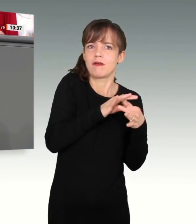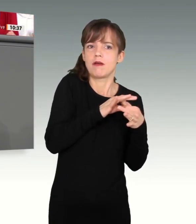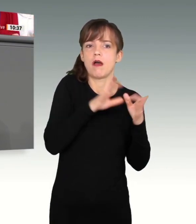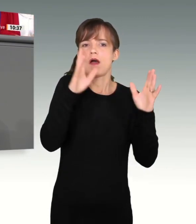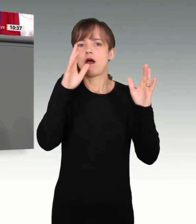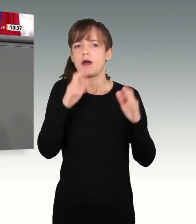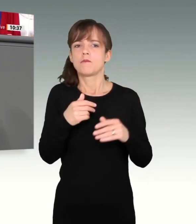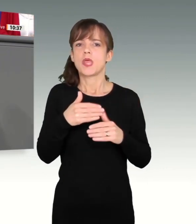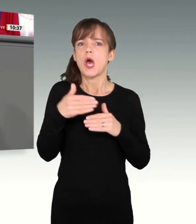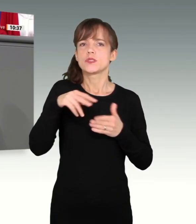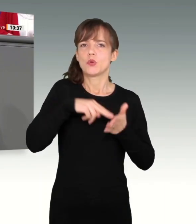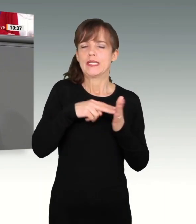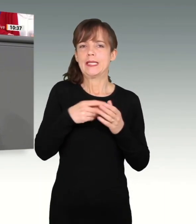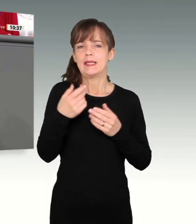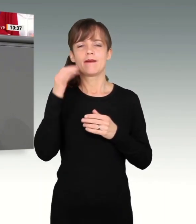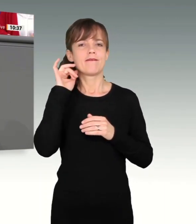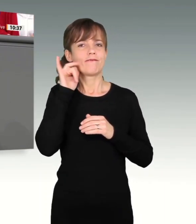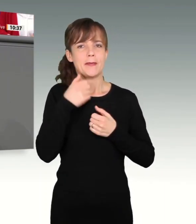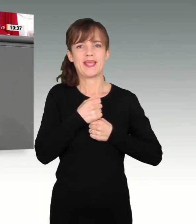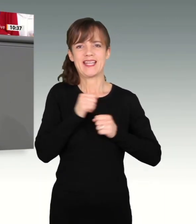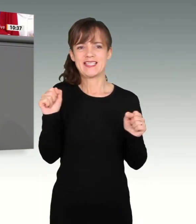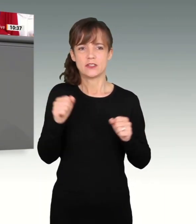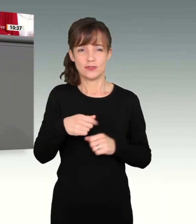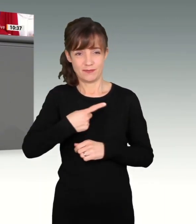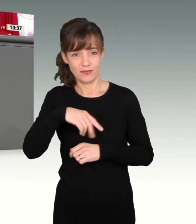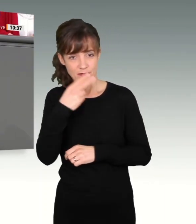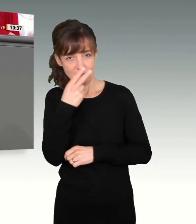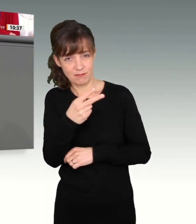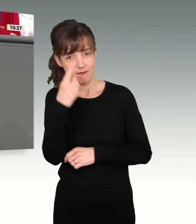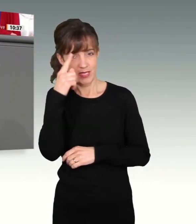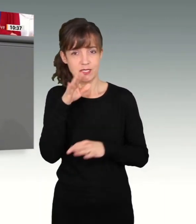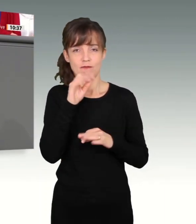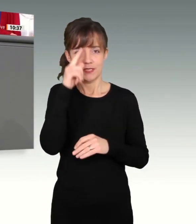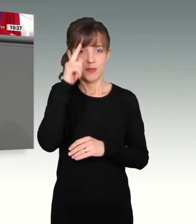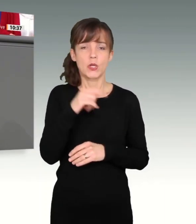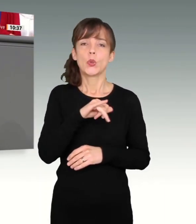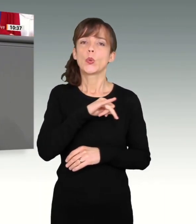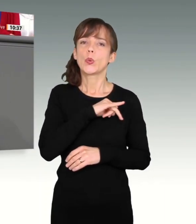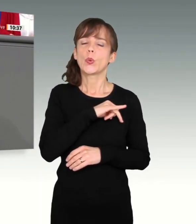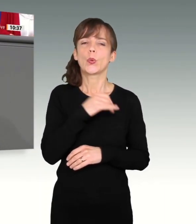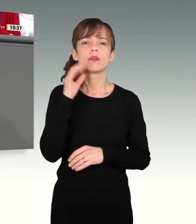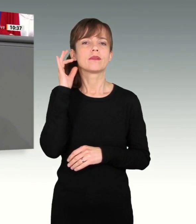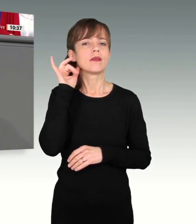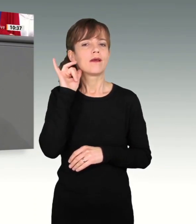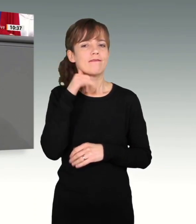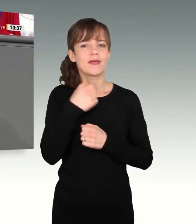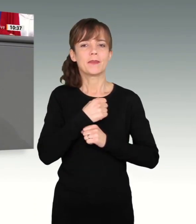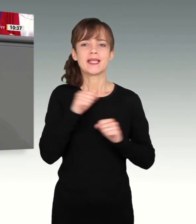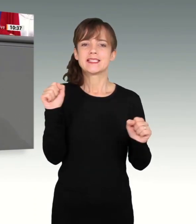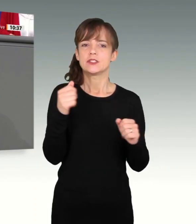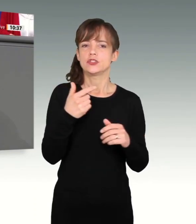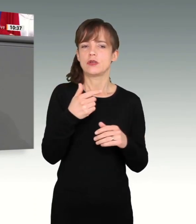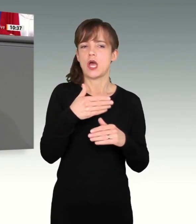als AfD wissen genau, was Sie damit meinen. Grüne feministische Außenpolitik bedeutet High Fives mit islamistischen Massenmördern,